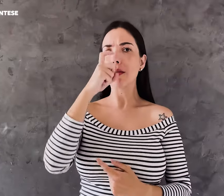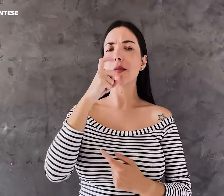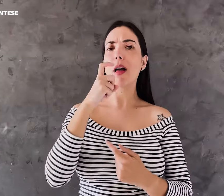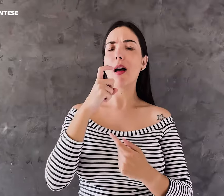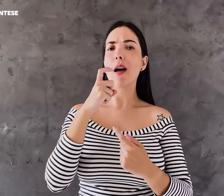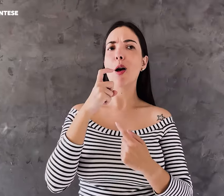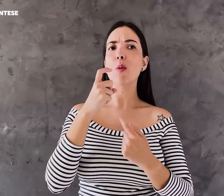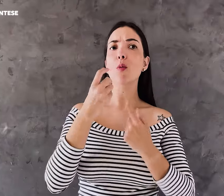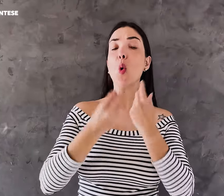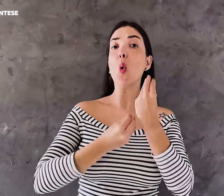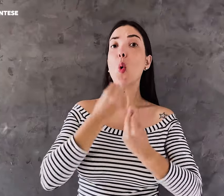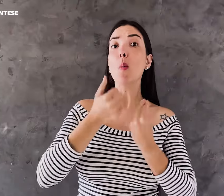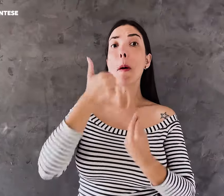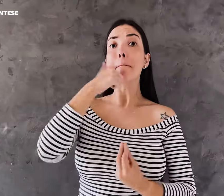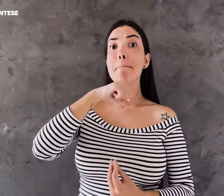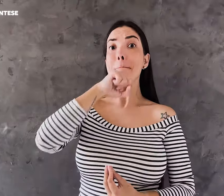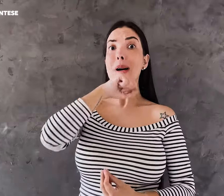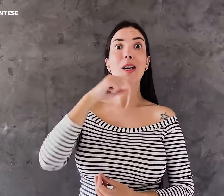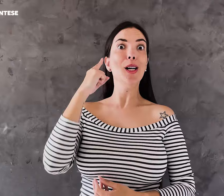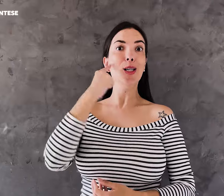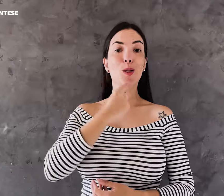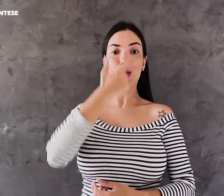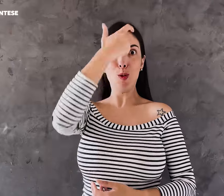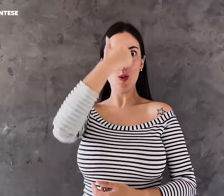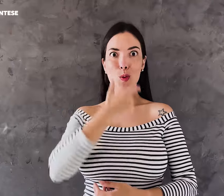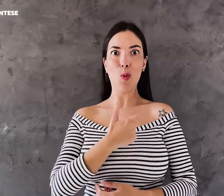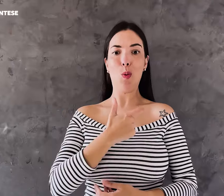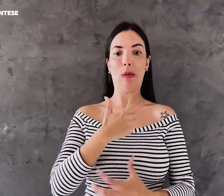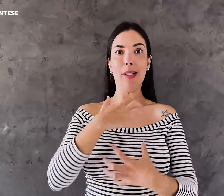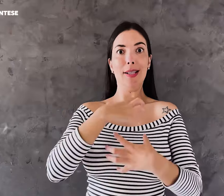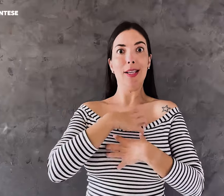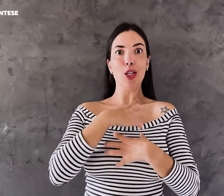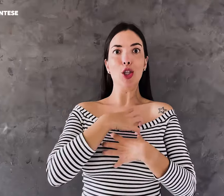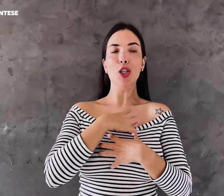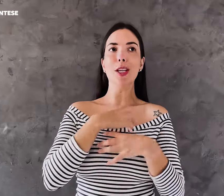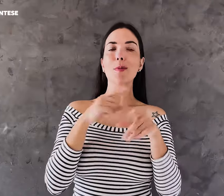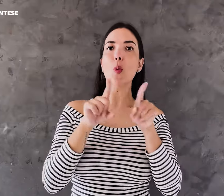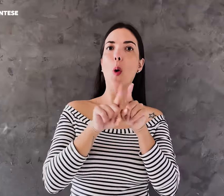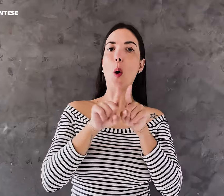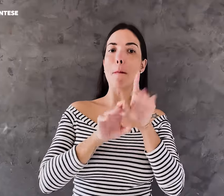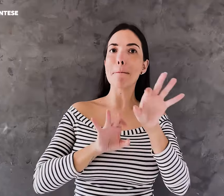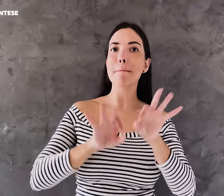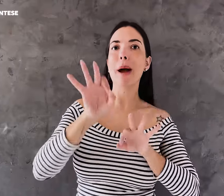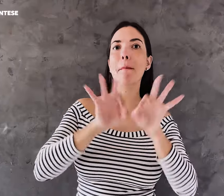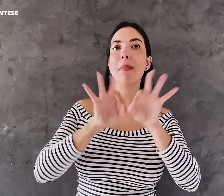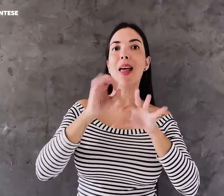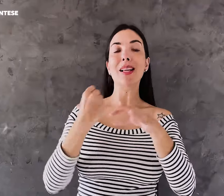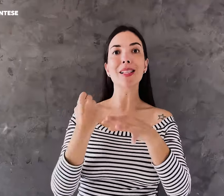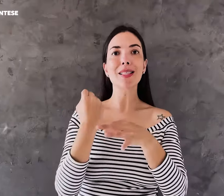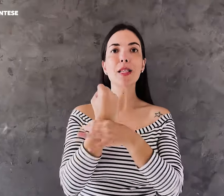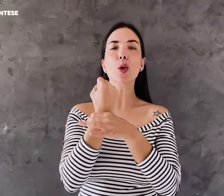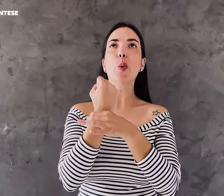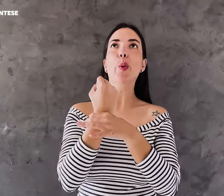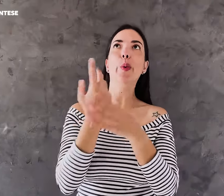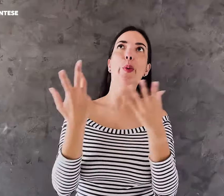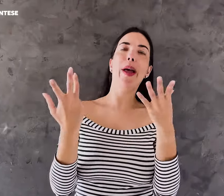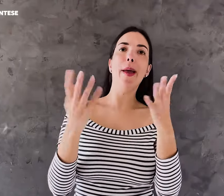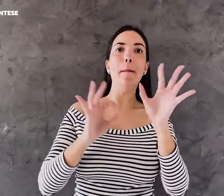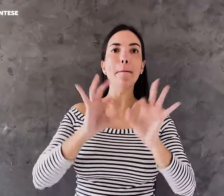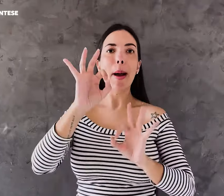hospitais? Como que uma mãe surda se sente nesse ambiente? Será que ele está